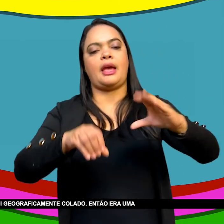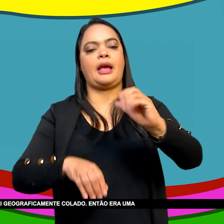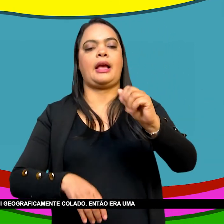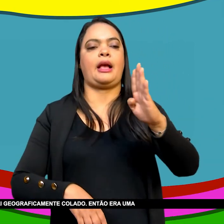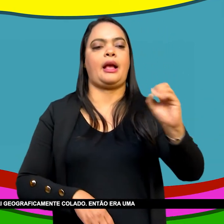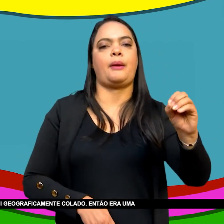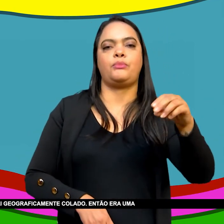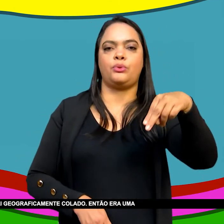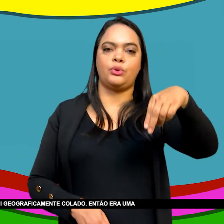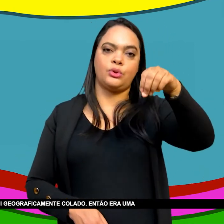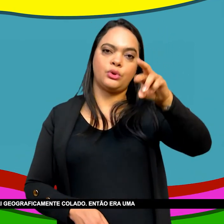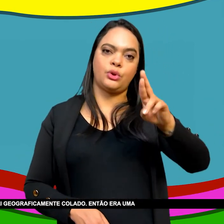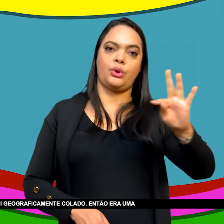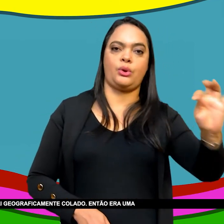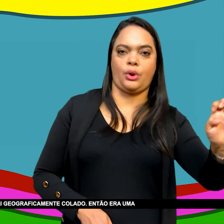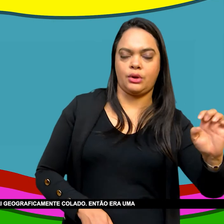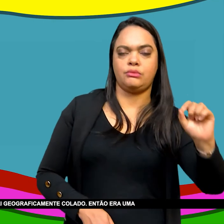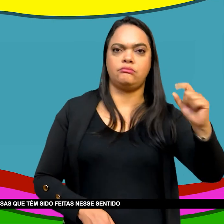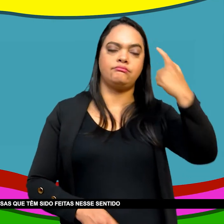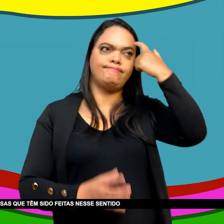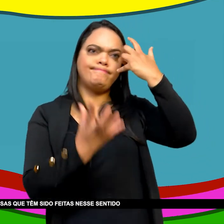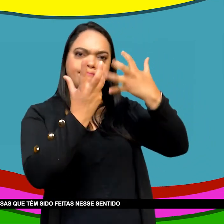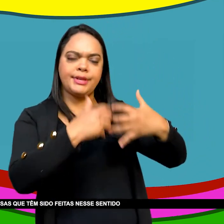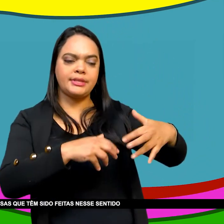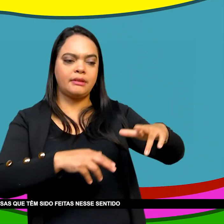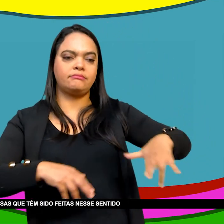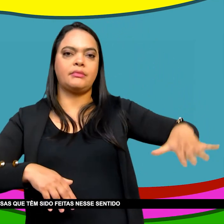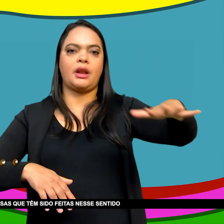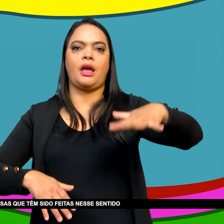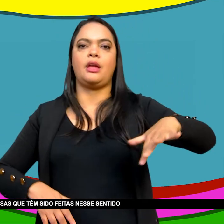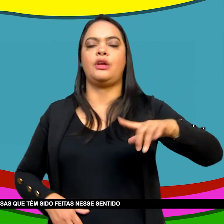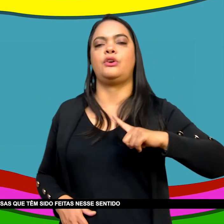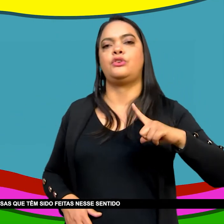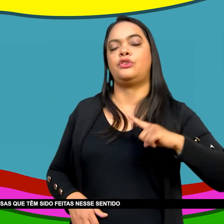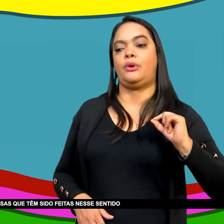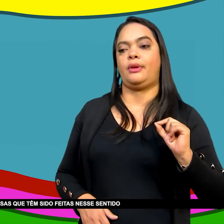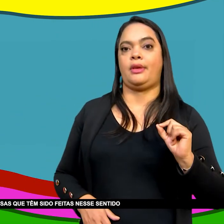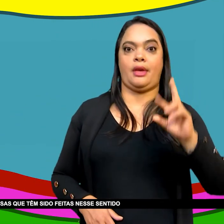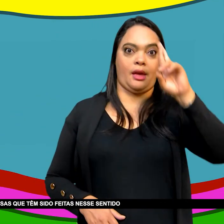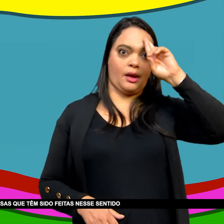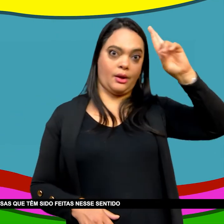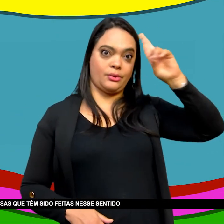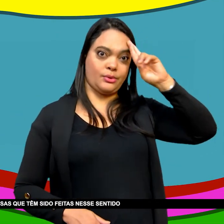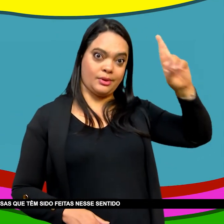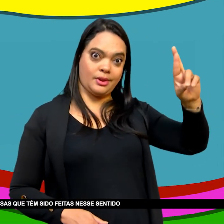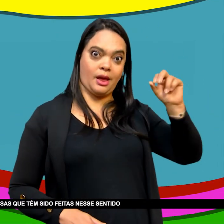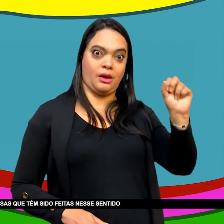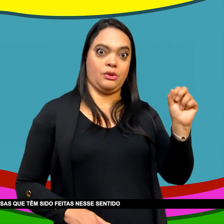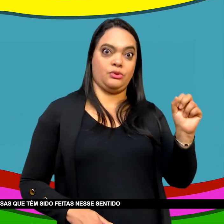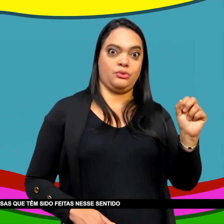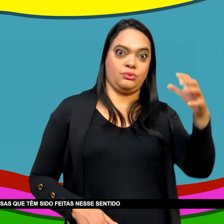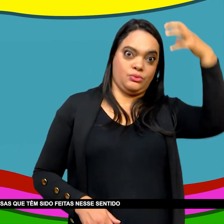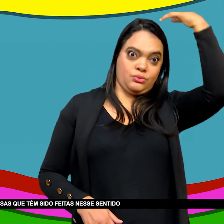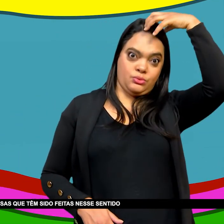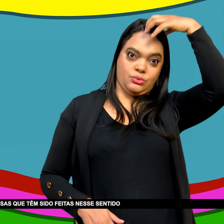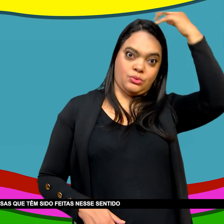Geograficamente colado Então Era uma porta De entrada Sem dúvida Então Todas as pesquisas Que têm sido feitas Nesse